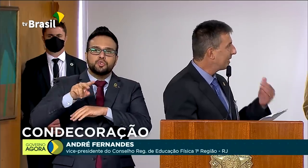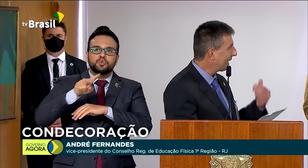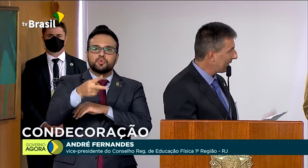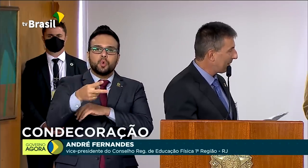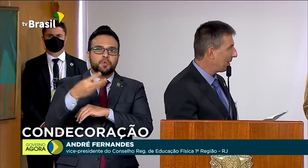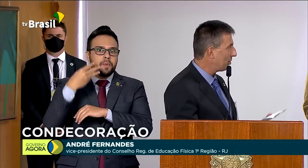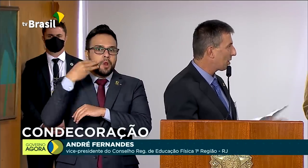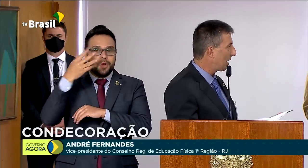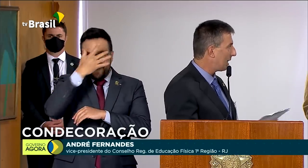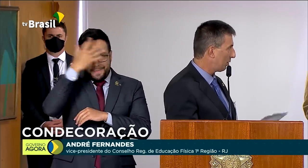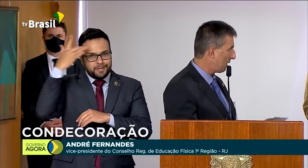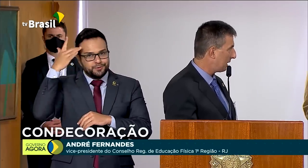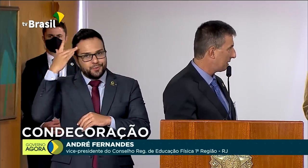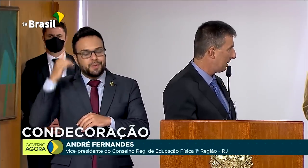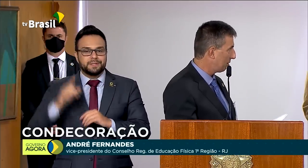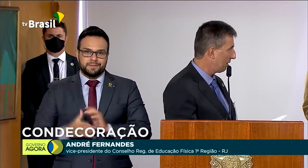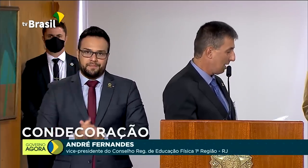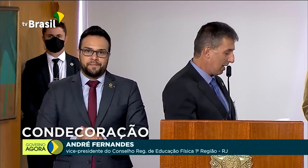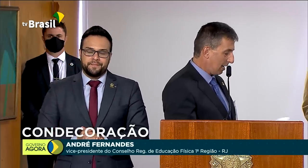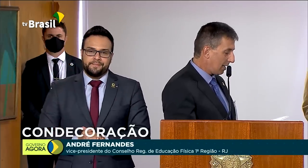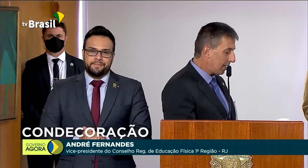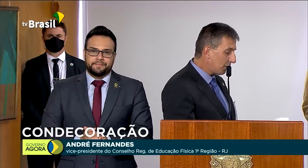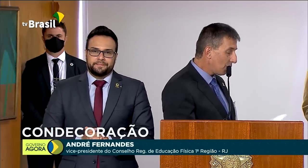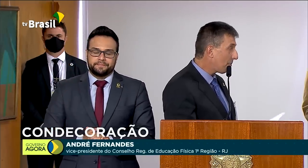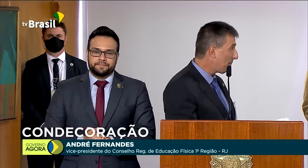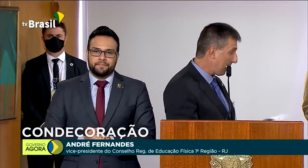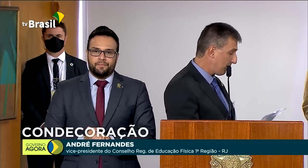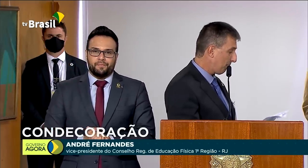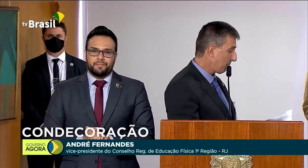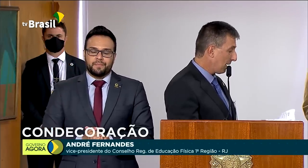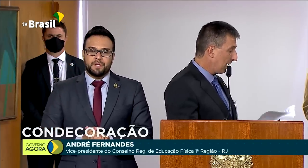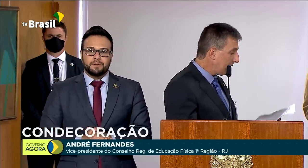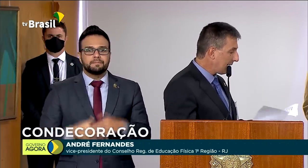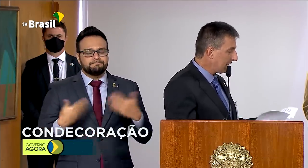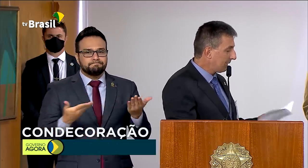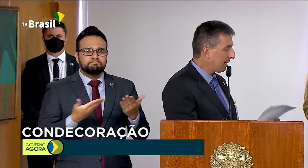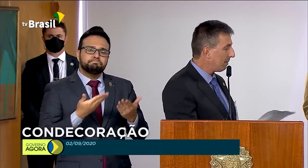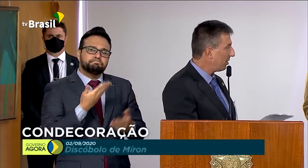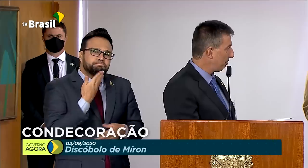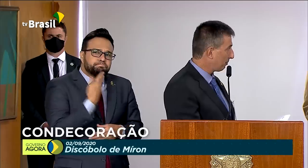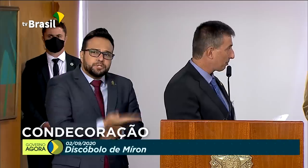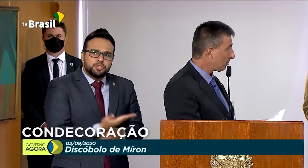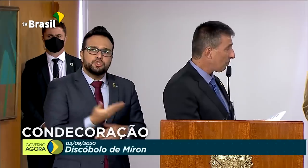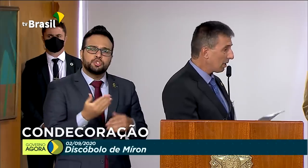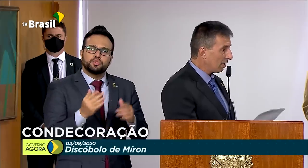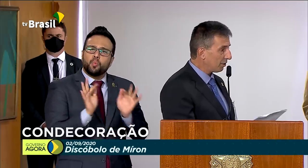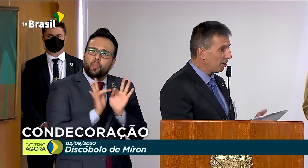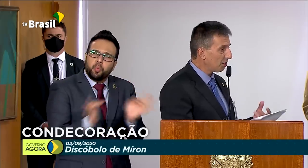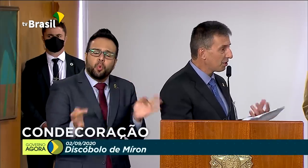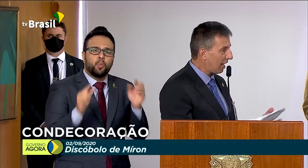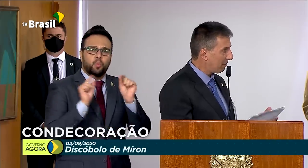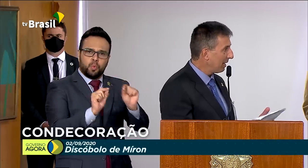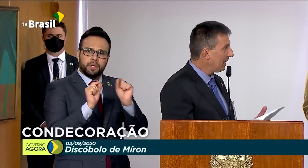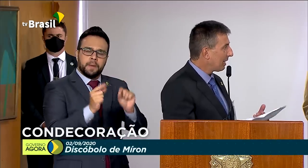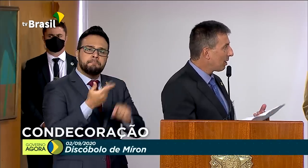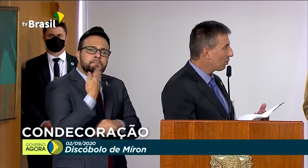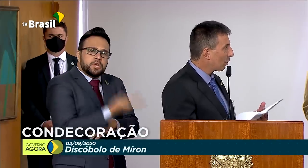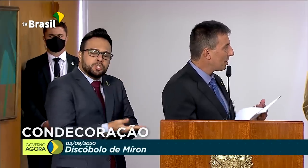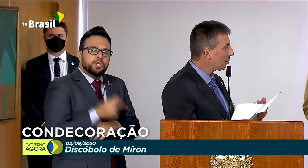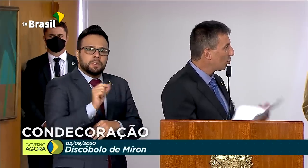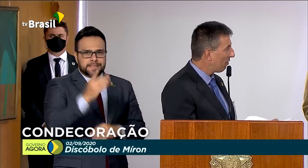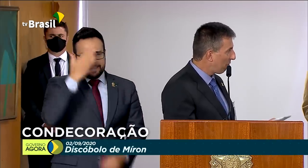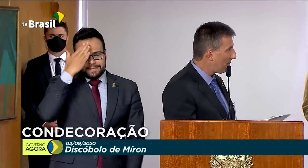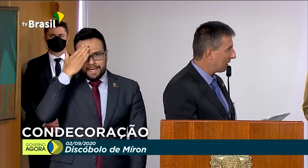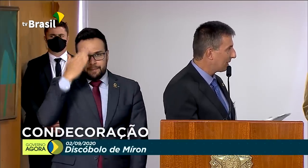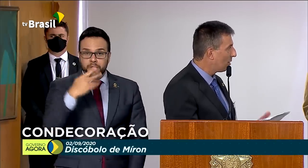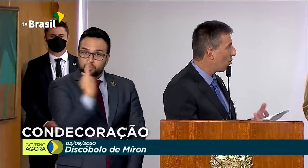que diretamente estão relacionadas a isso. E aí a gente pede, encarecidamente, que a gente sabe, não